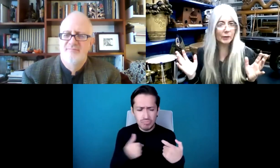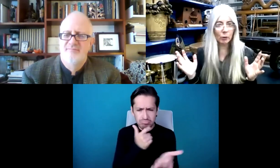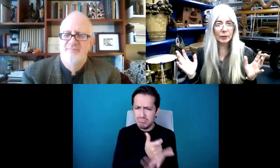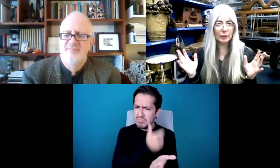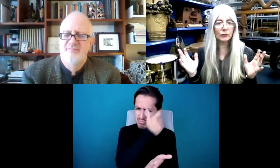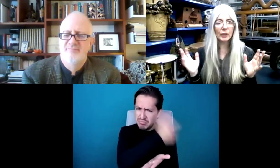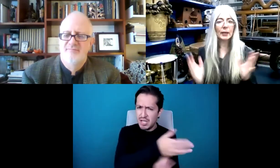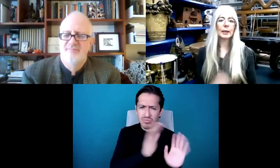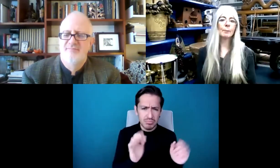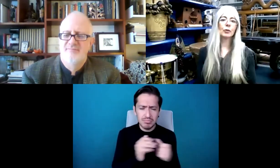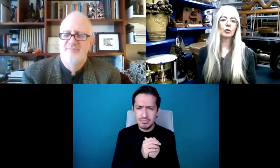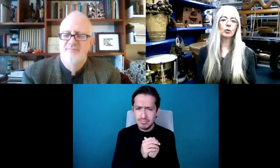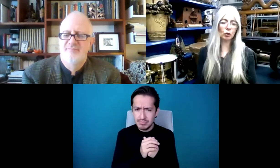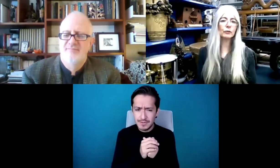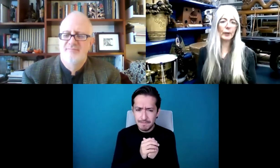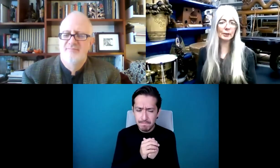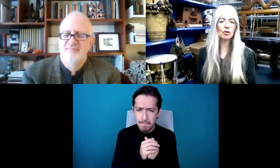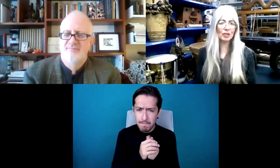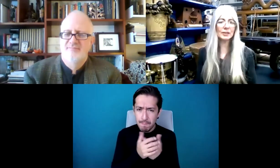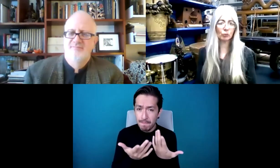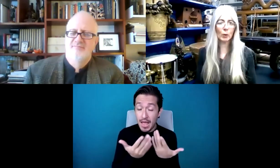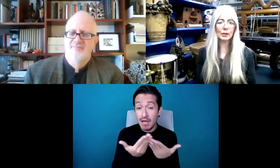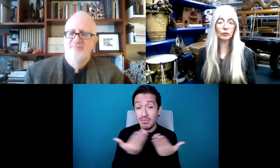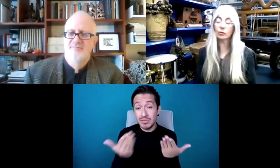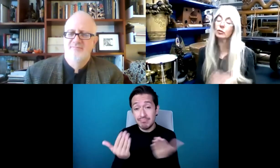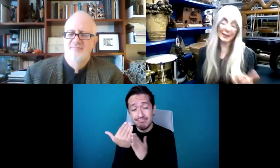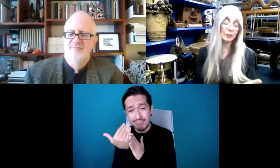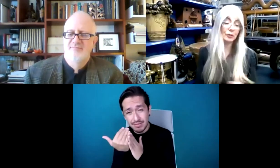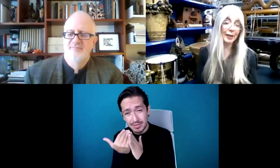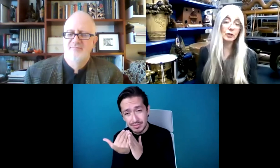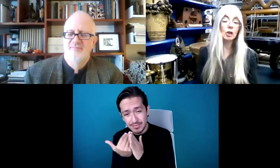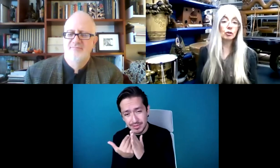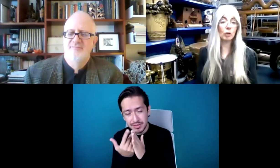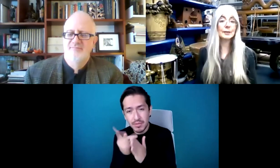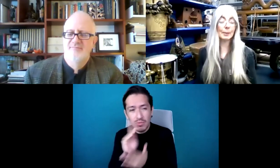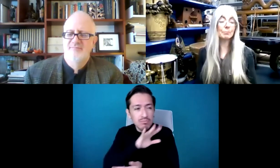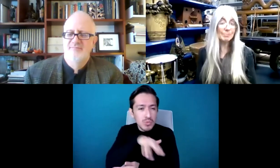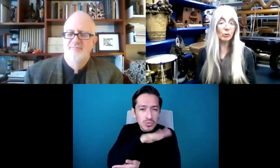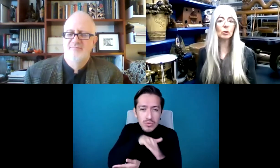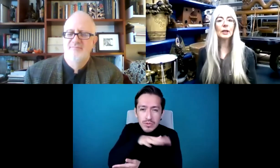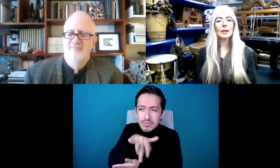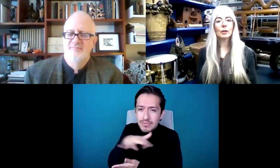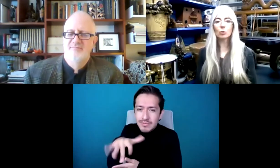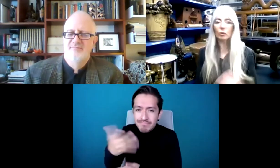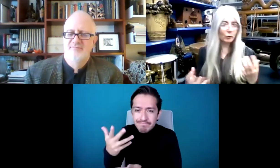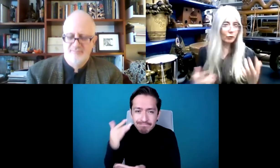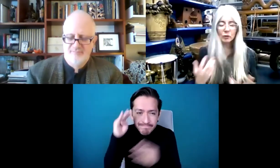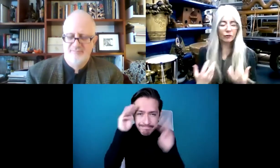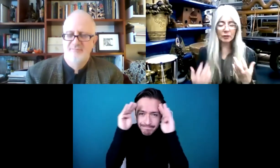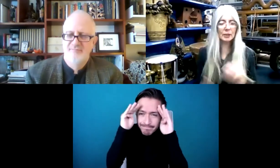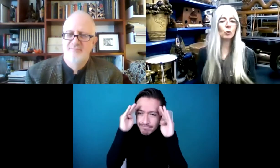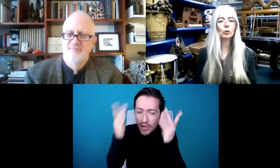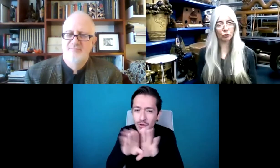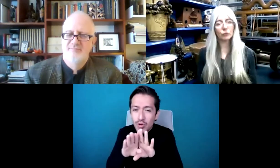la comisión. Eso sucede mucho menos ahora, pero tienes que encontrar formas ingeniosas como el Internet para que la